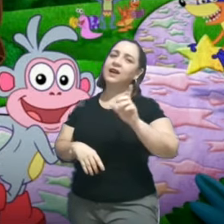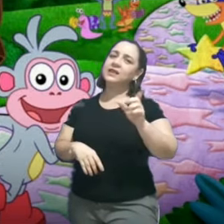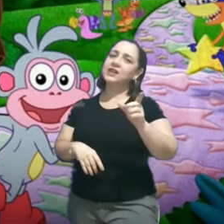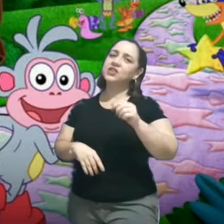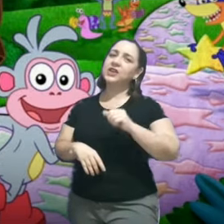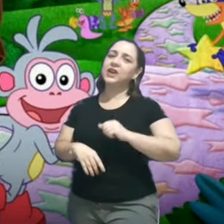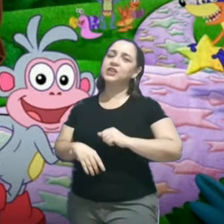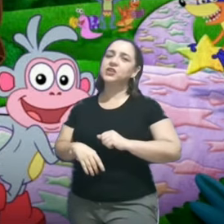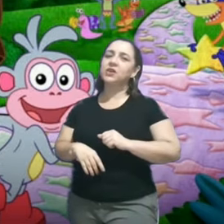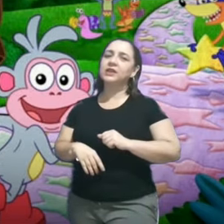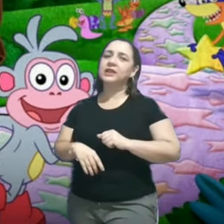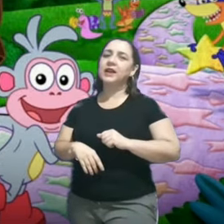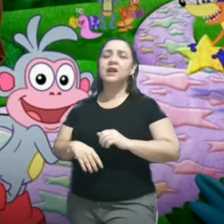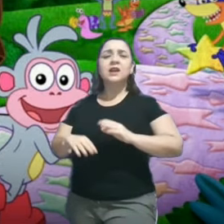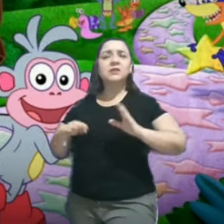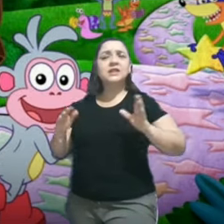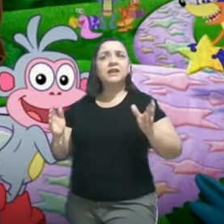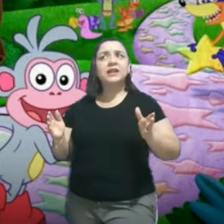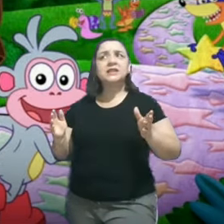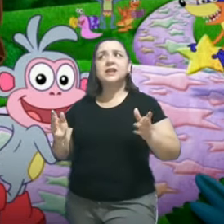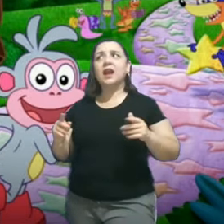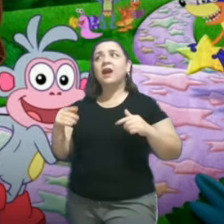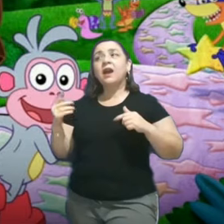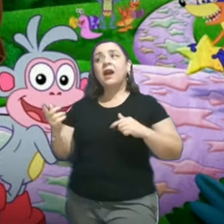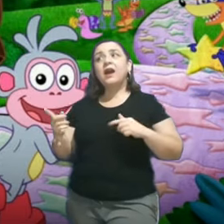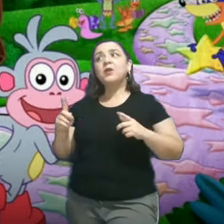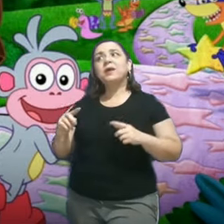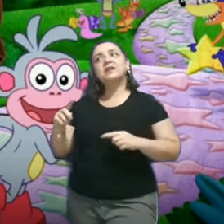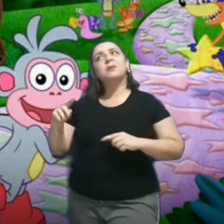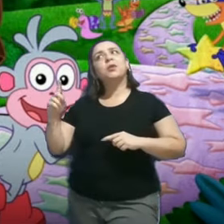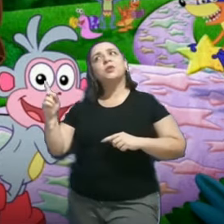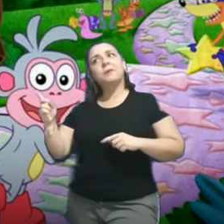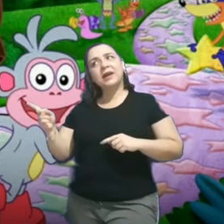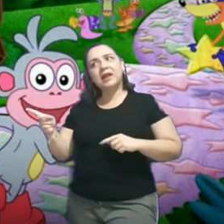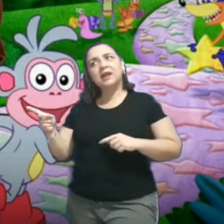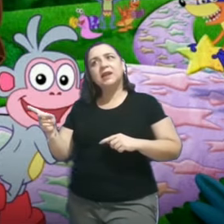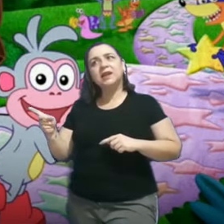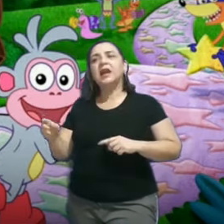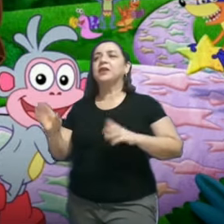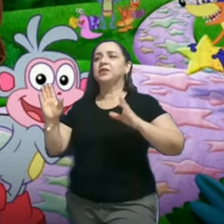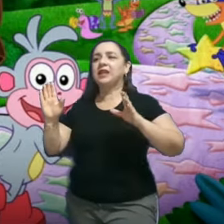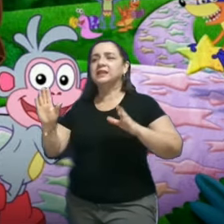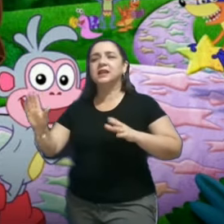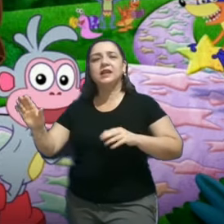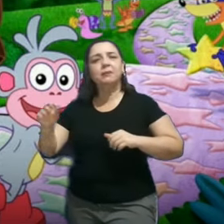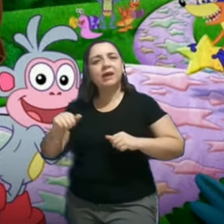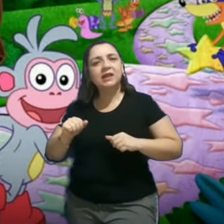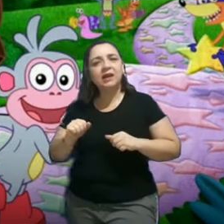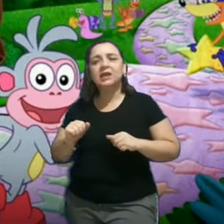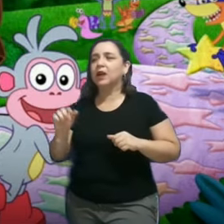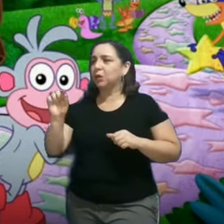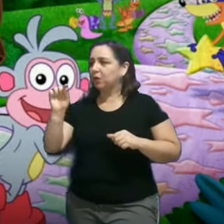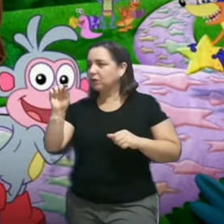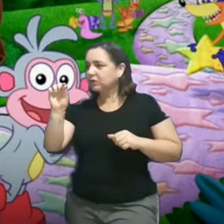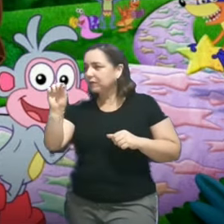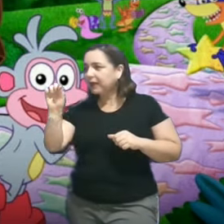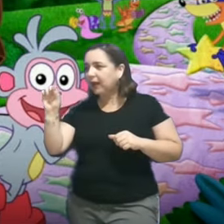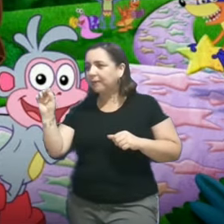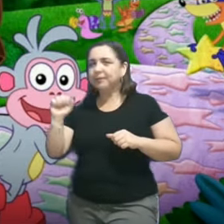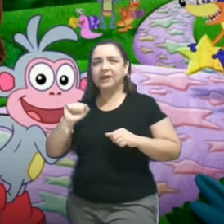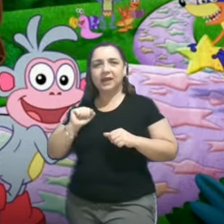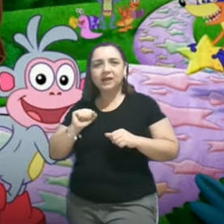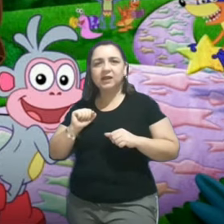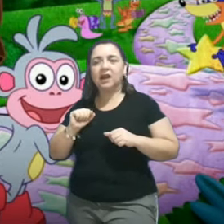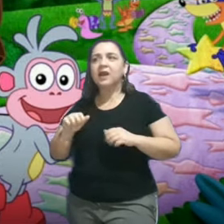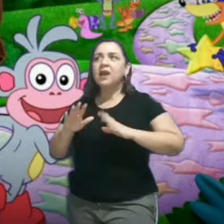até chegar à escolinha. Você vai desenhar, ah, eu passei por uma padaria, desenha a padaria, coloca o nome